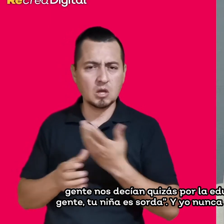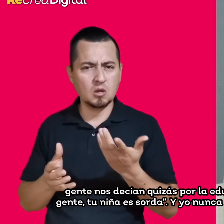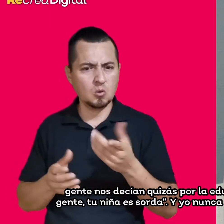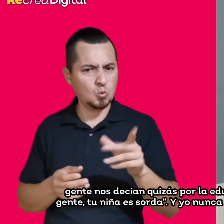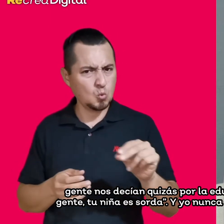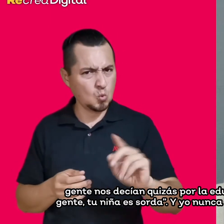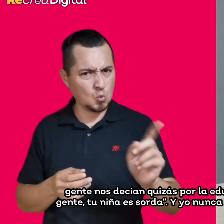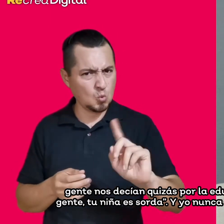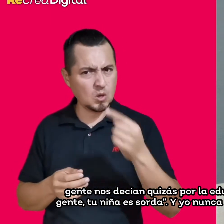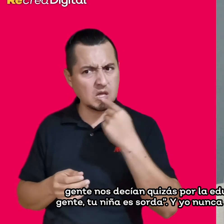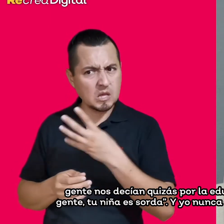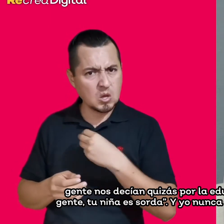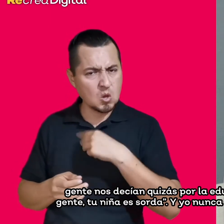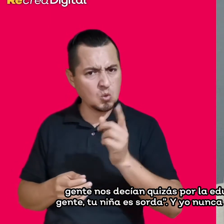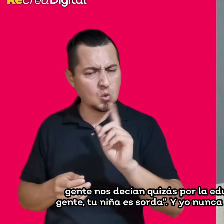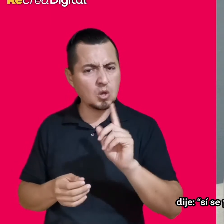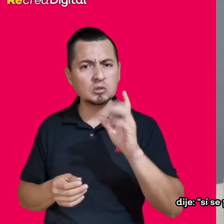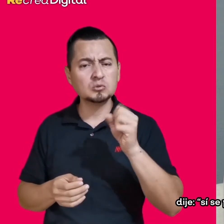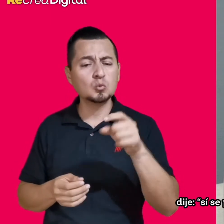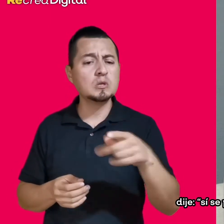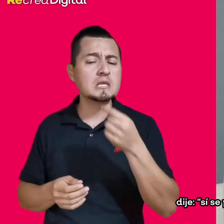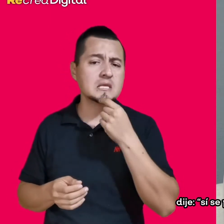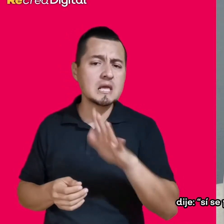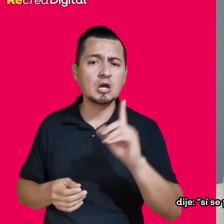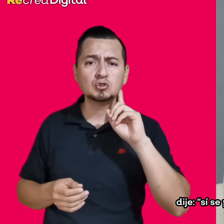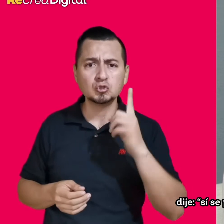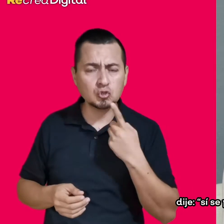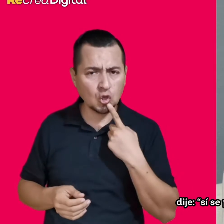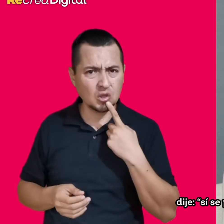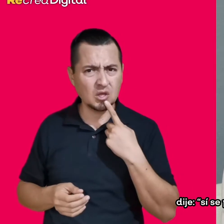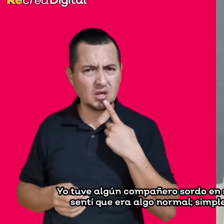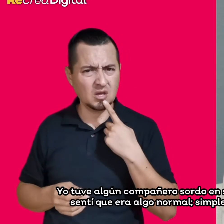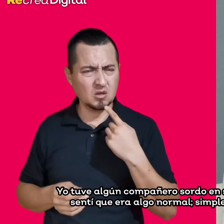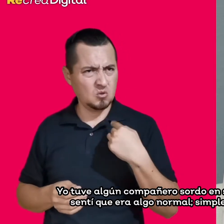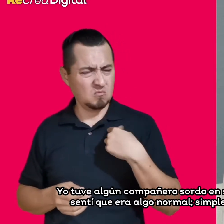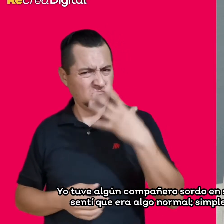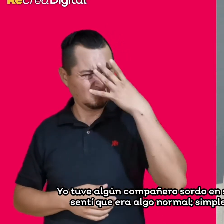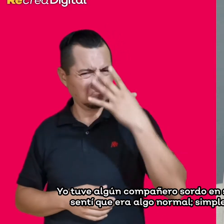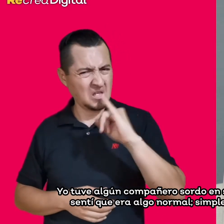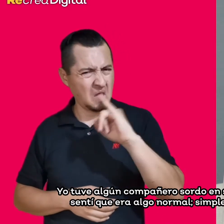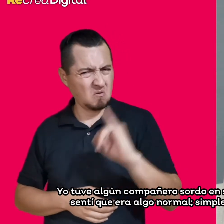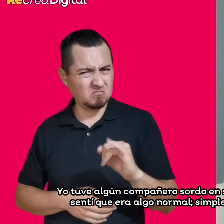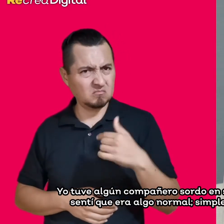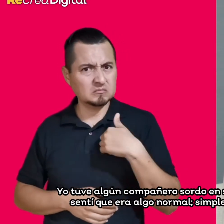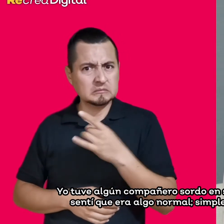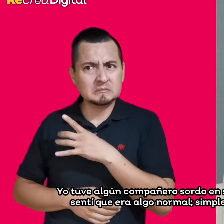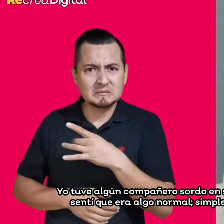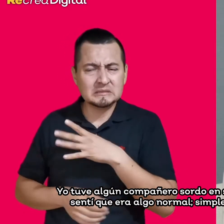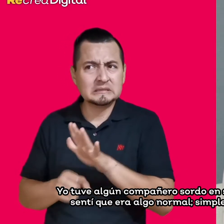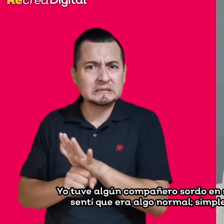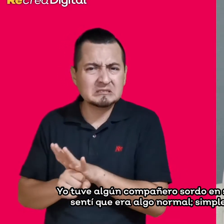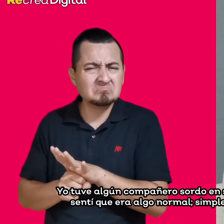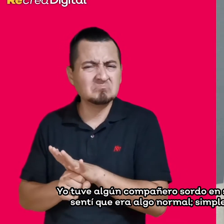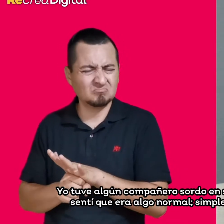vergüenza o ese miedo, entonces dije, sí se puede, yo tuve algún compañero sordo en secundaria